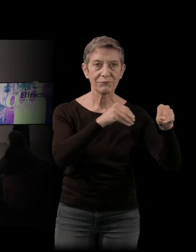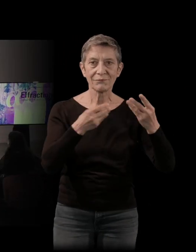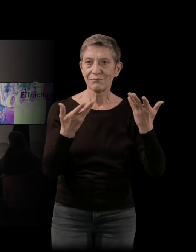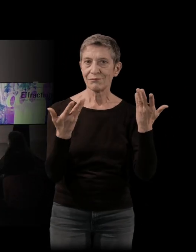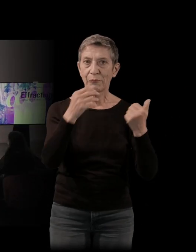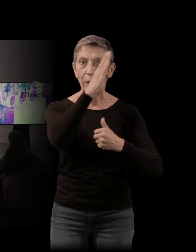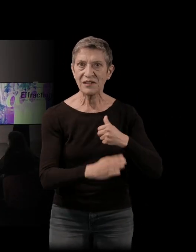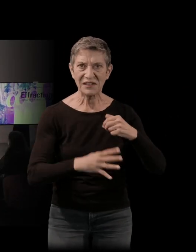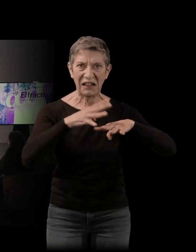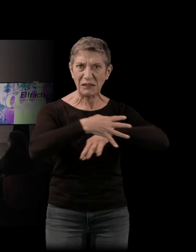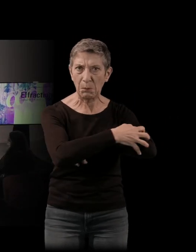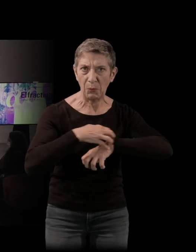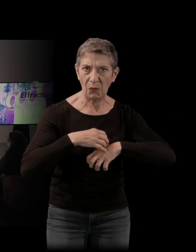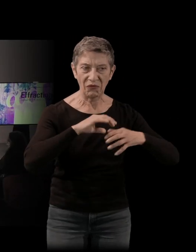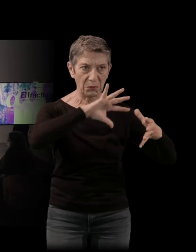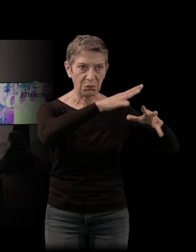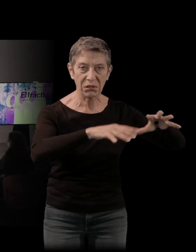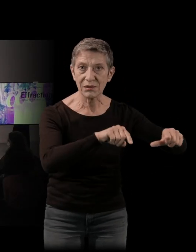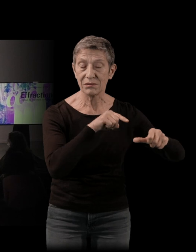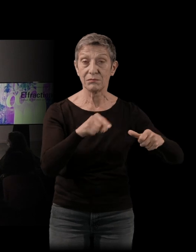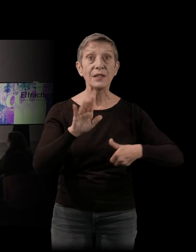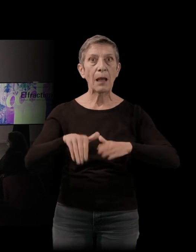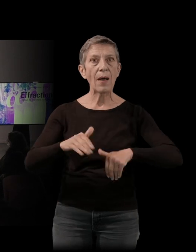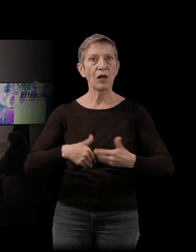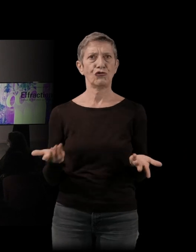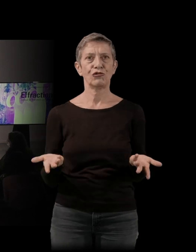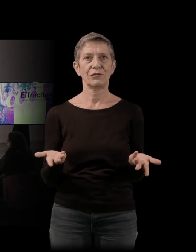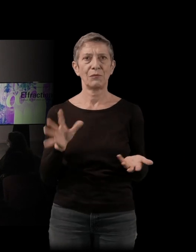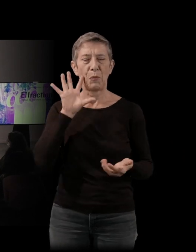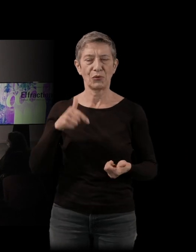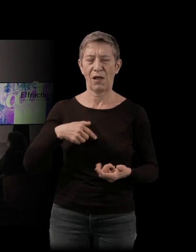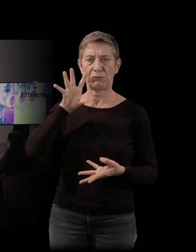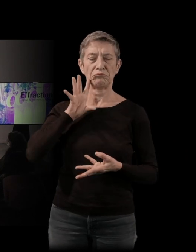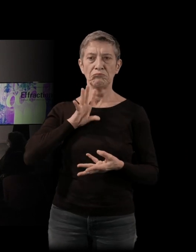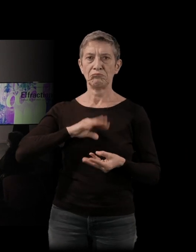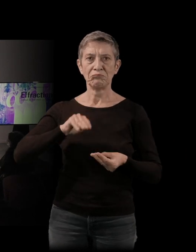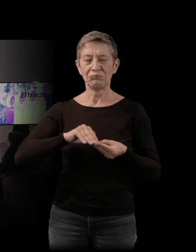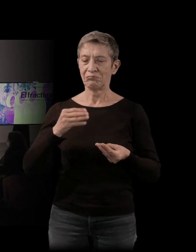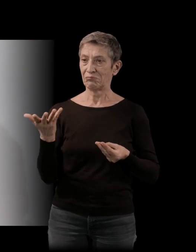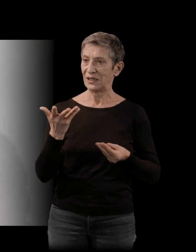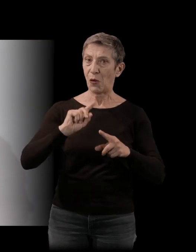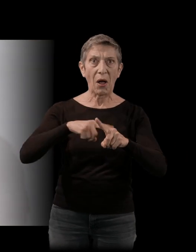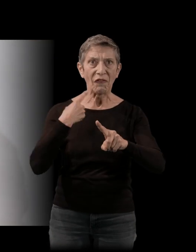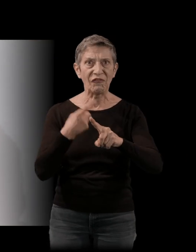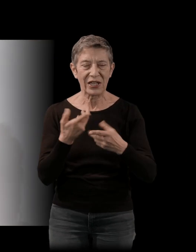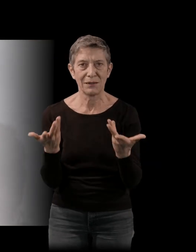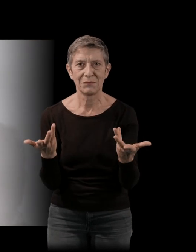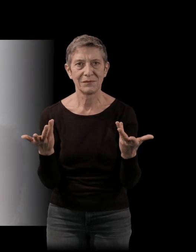fonctionne. Donc, tout ça m'a fait me dire, mais qu'est-ce que c'est qu'effectivement cet ovni très, très intriguant qui a été fait en